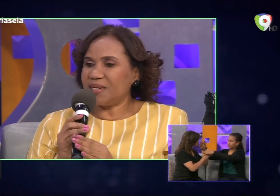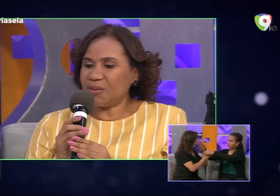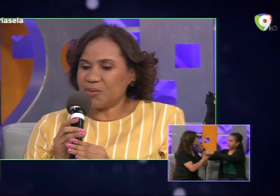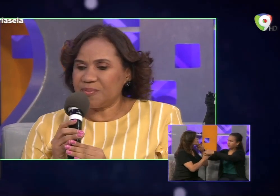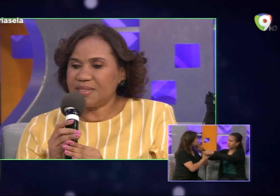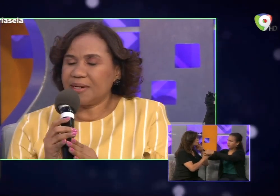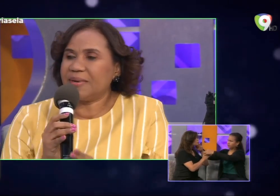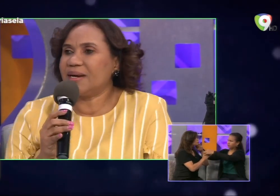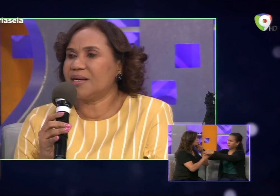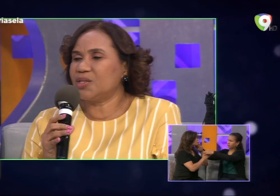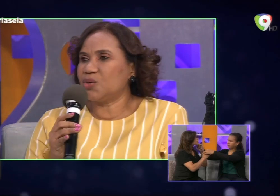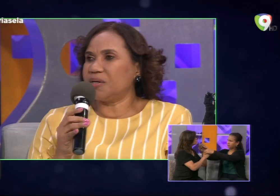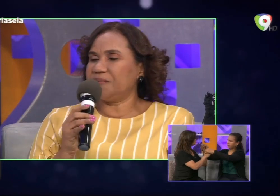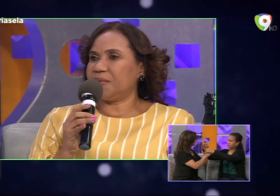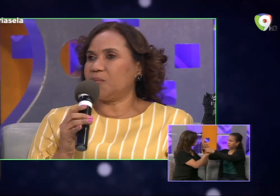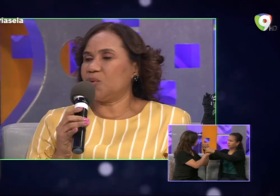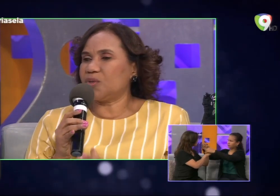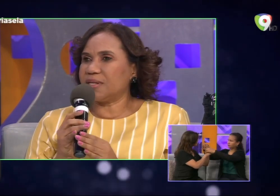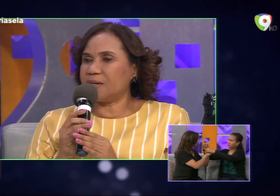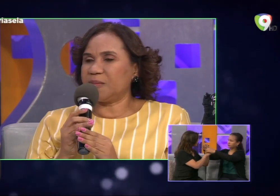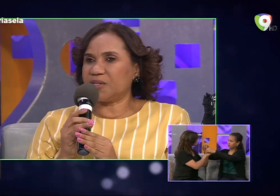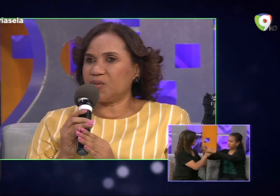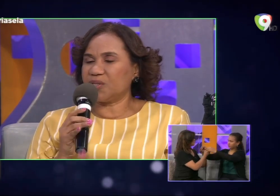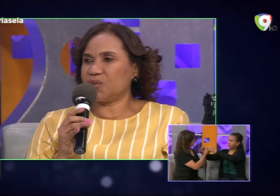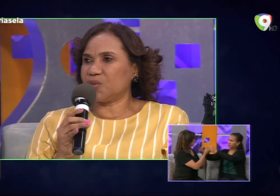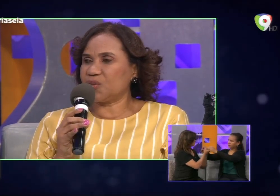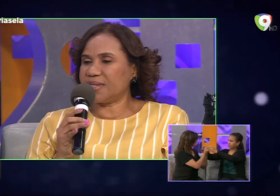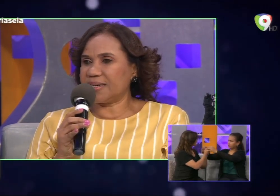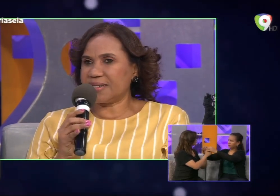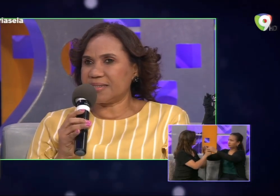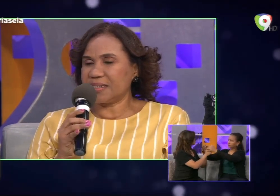venido trabajando en favor de las personas sordos ciegas